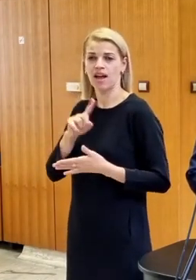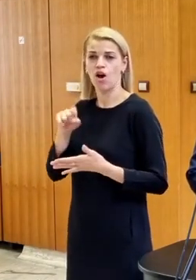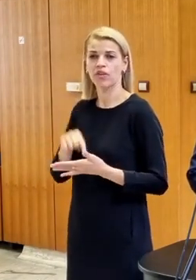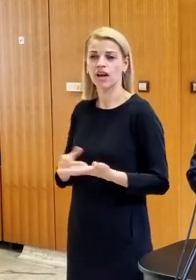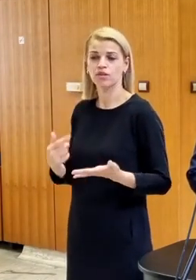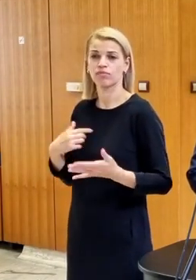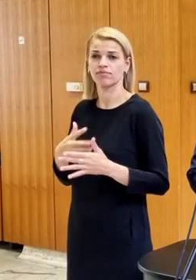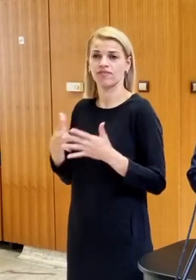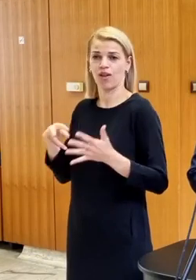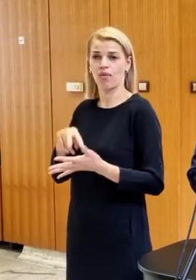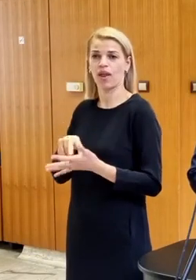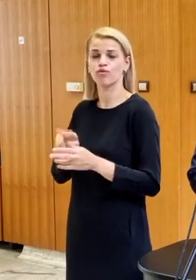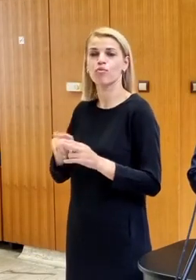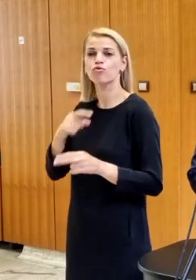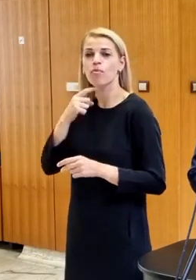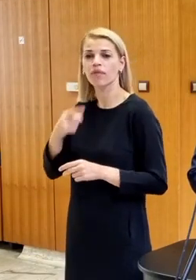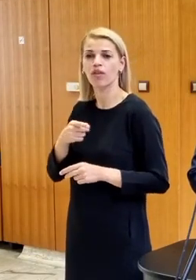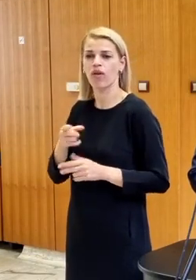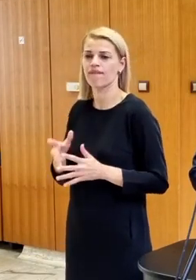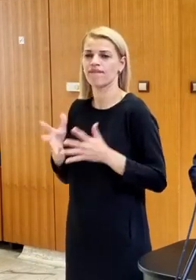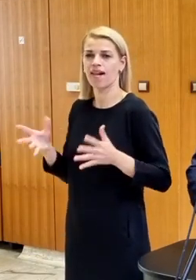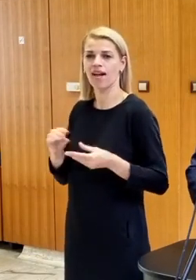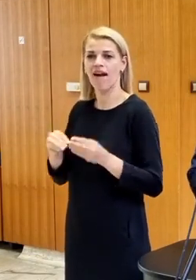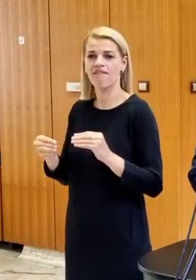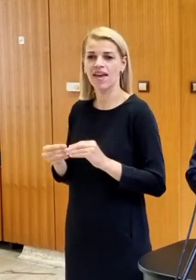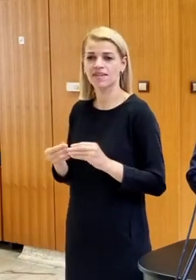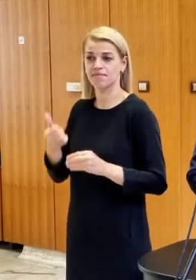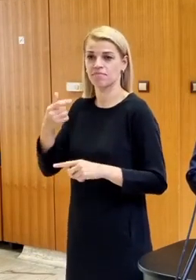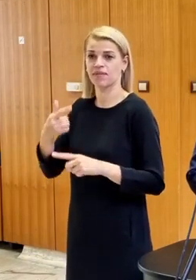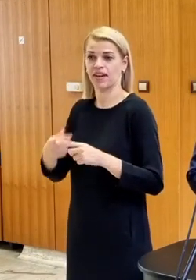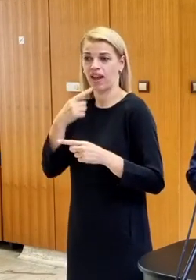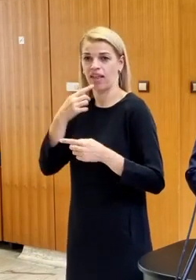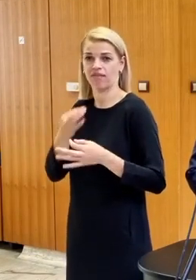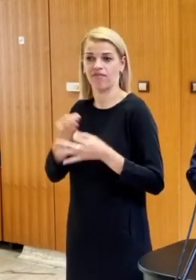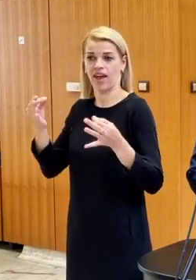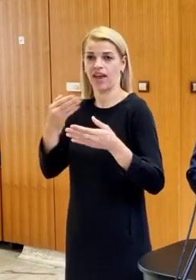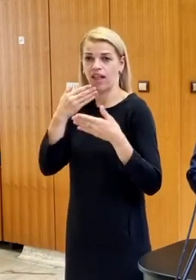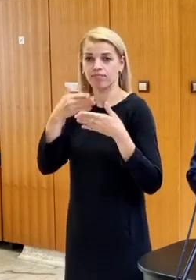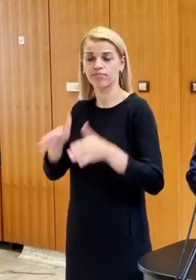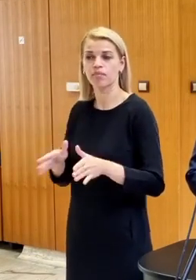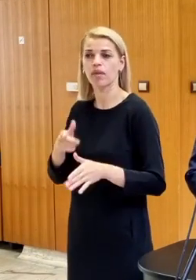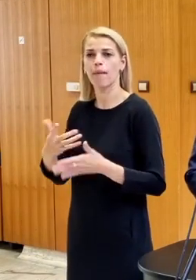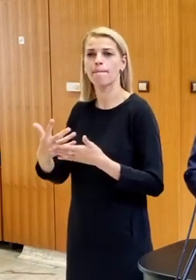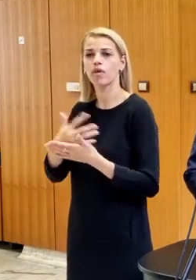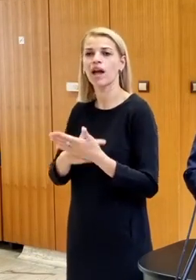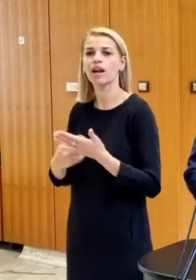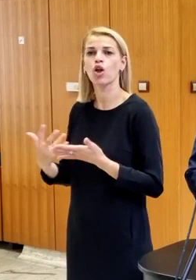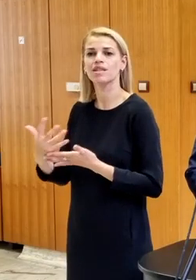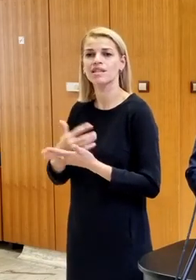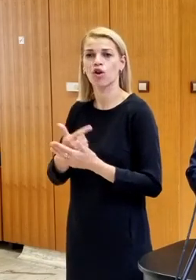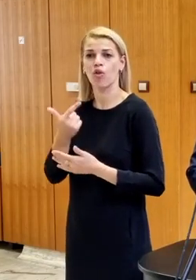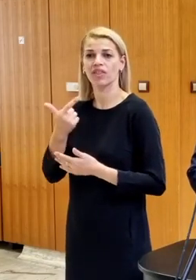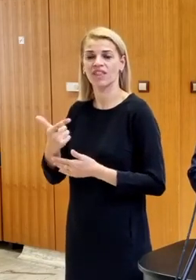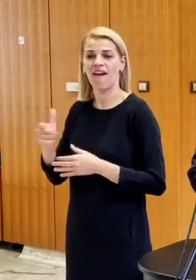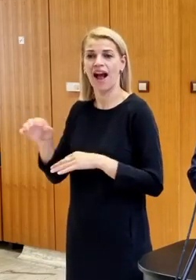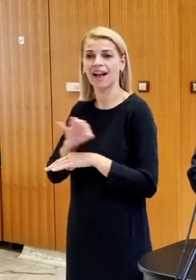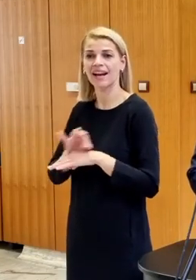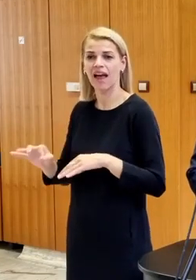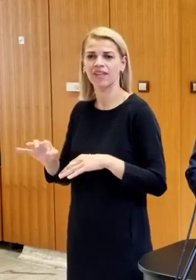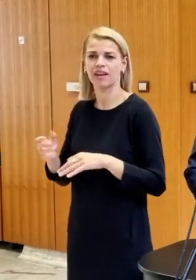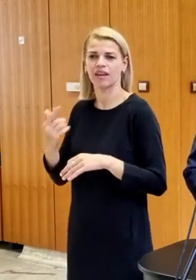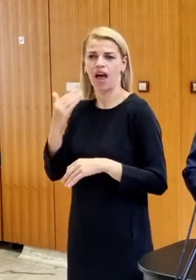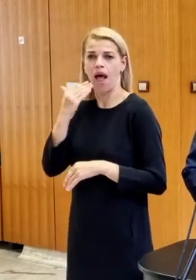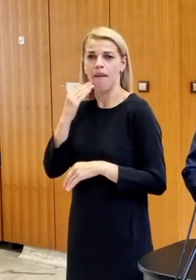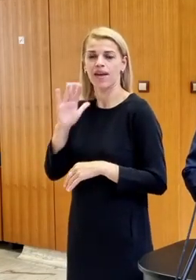Môžem s veľkou radosťou povedať, a to je naozaj veľká vec, a teraz to poviem prvýkrát verejne, že sa nám podarilo získať z dvoch grantov Spojených